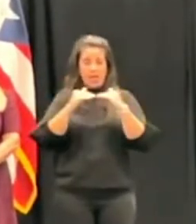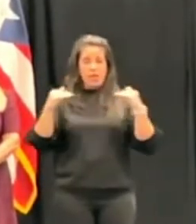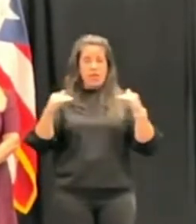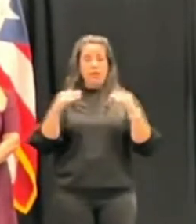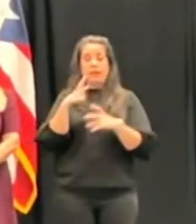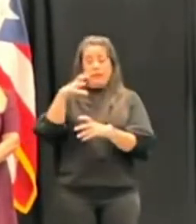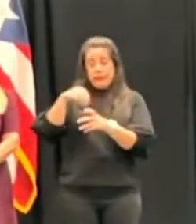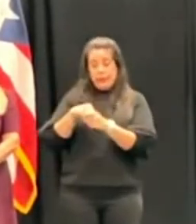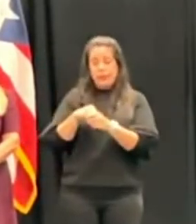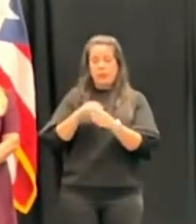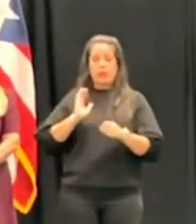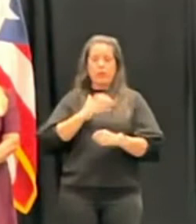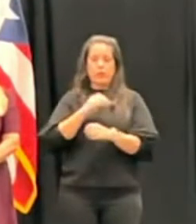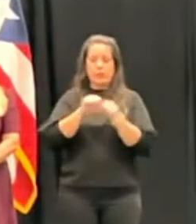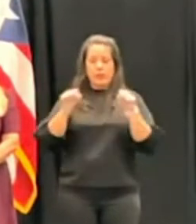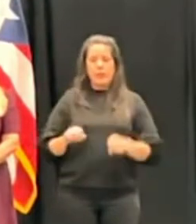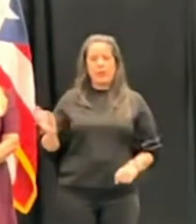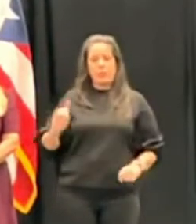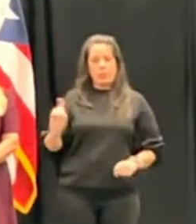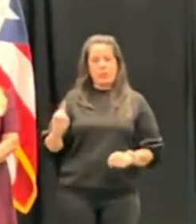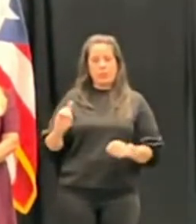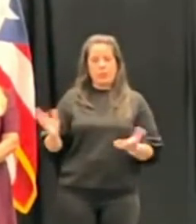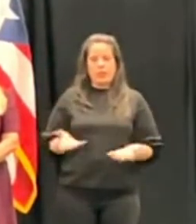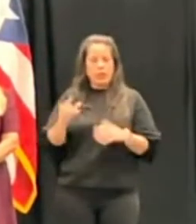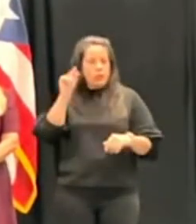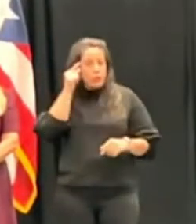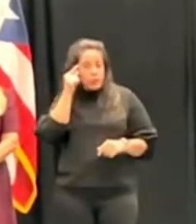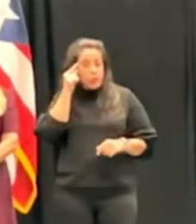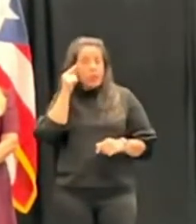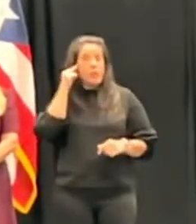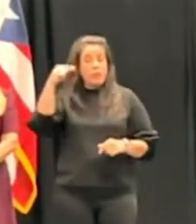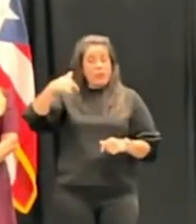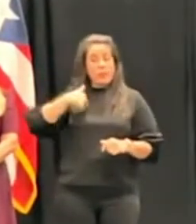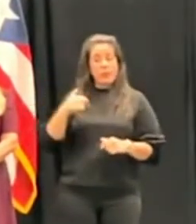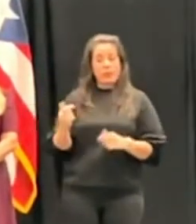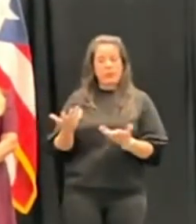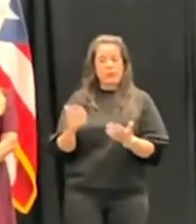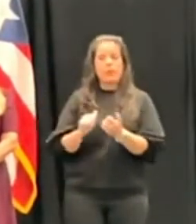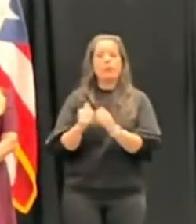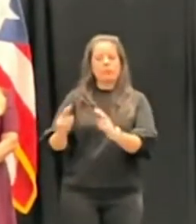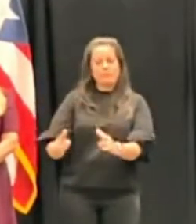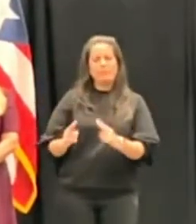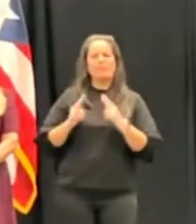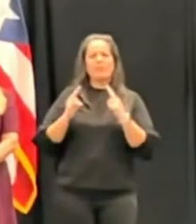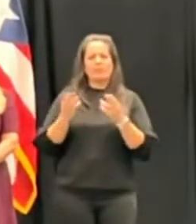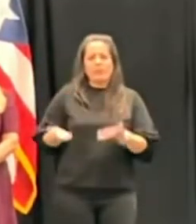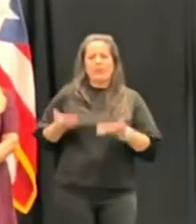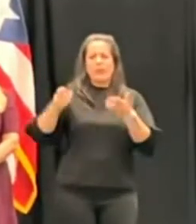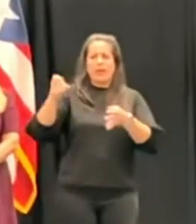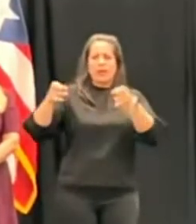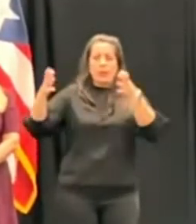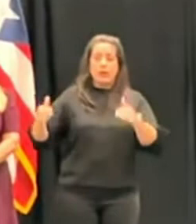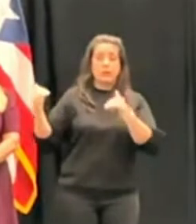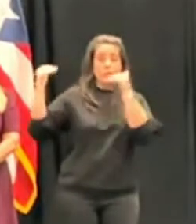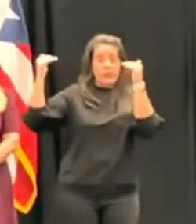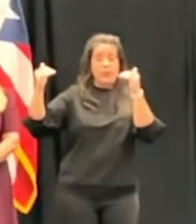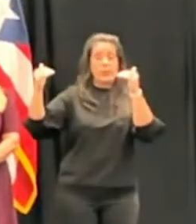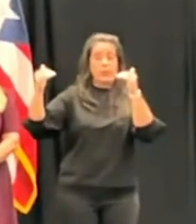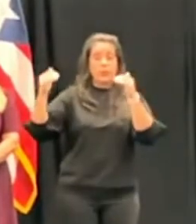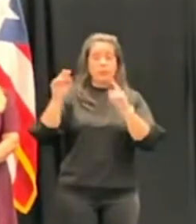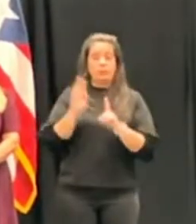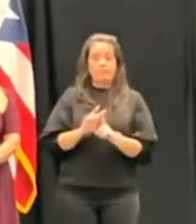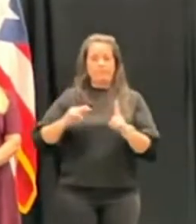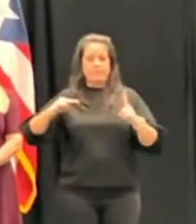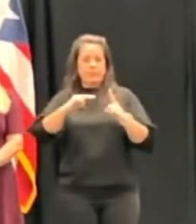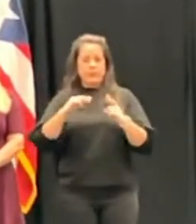sistema democrático de gobierno. Para mí sería honoror llevar al Tribunal Supremo la perspectiva